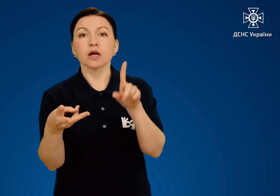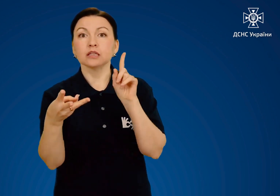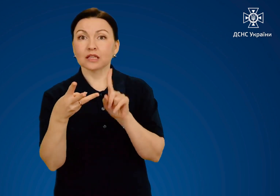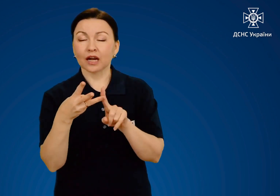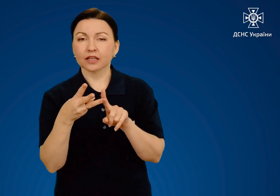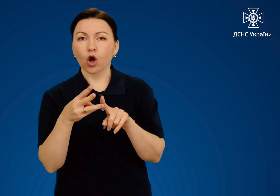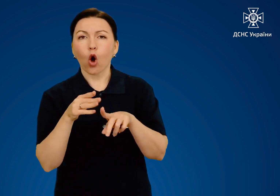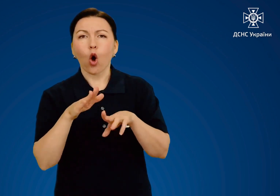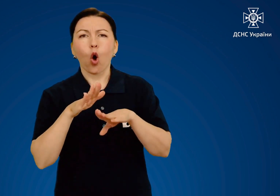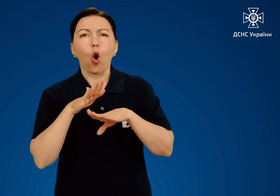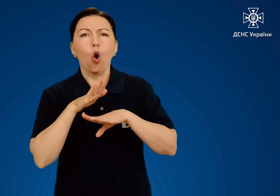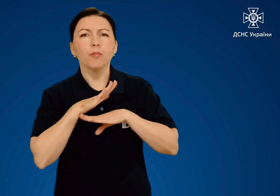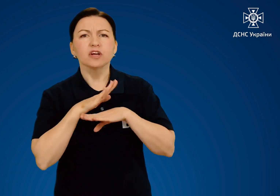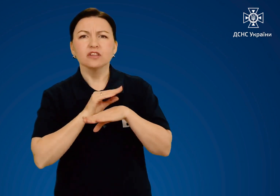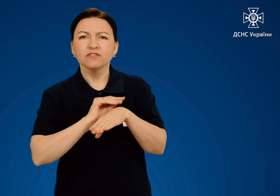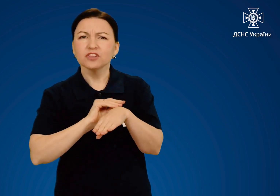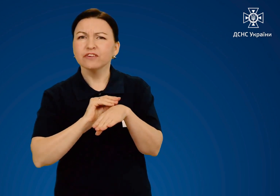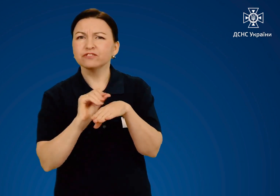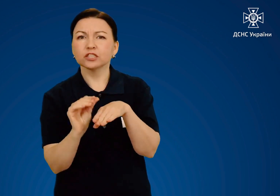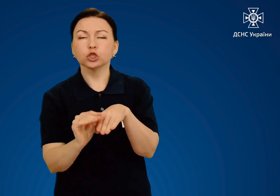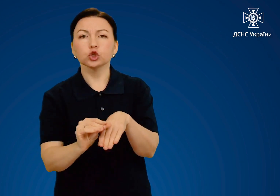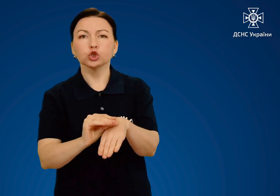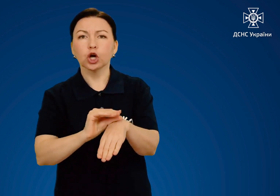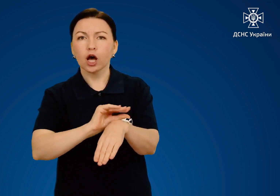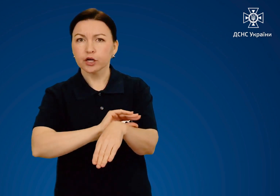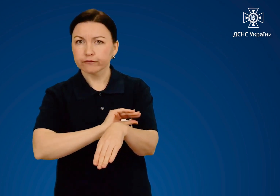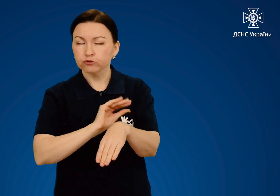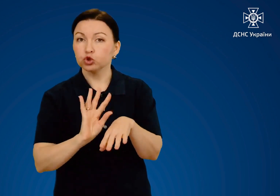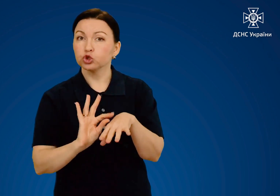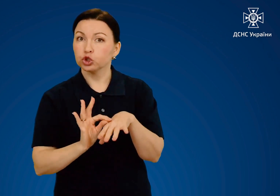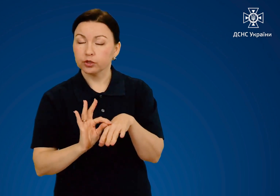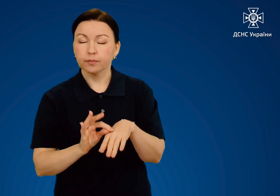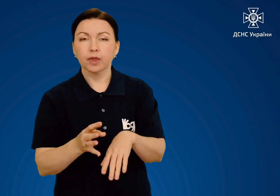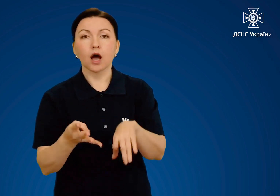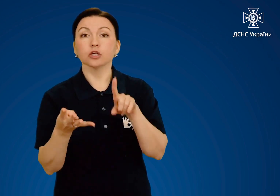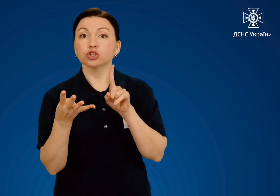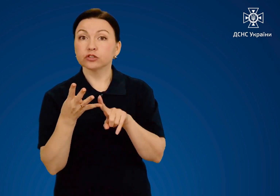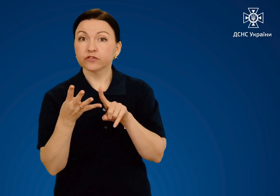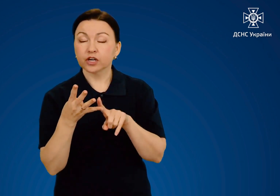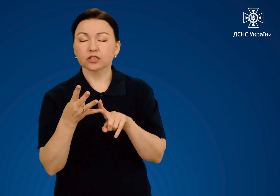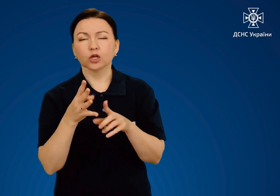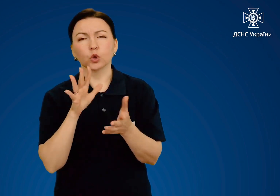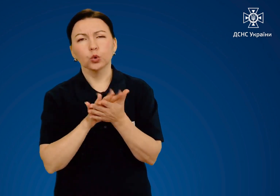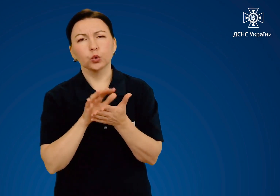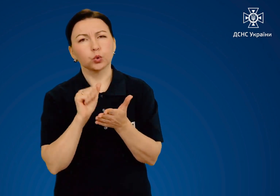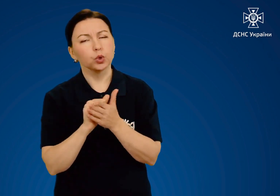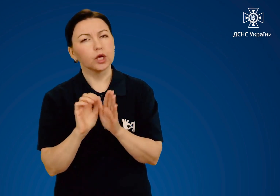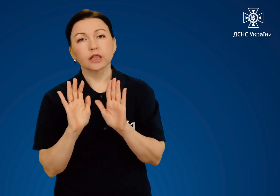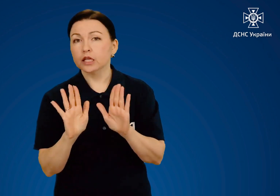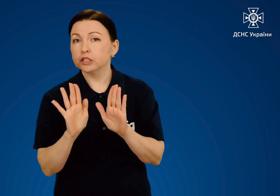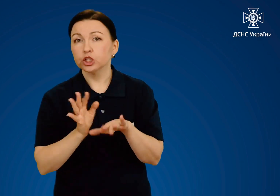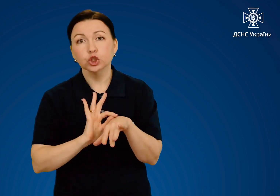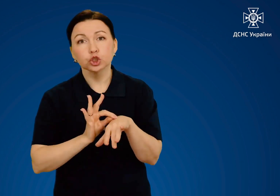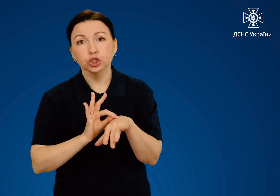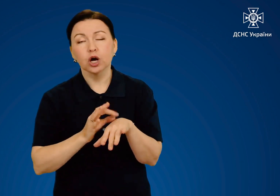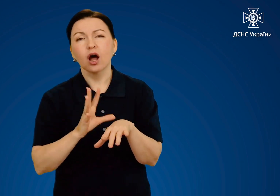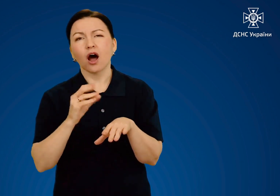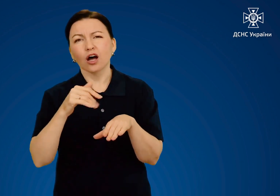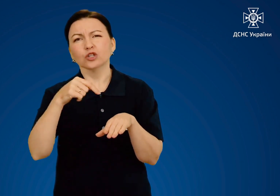Третього. Омертвіння всіх шарів шкіри. Четвертого. Уражена не тільки